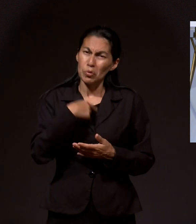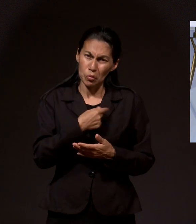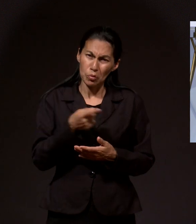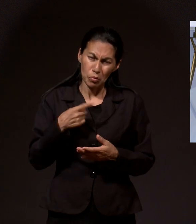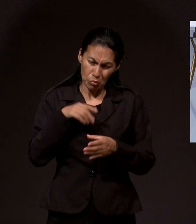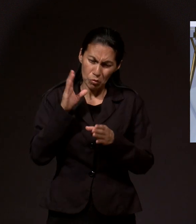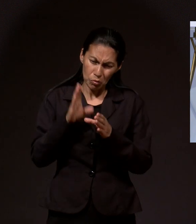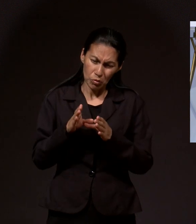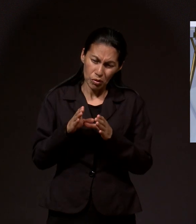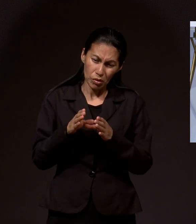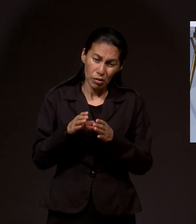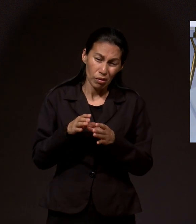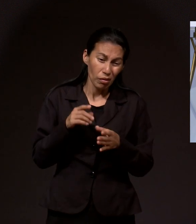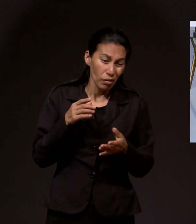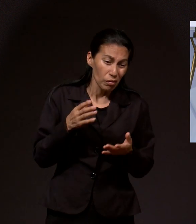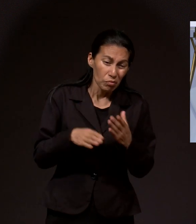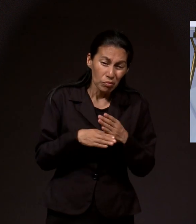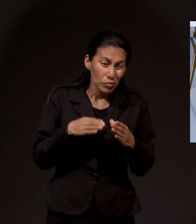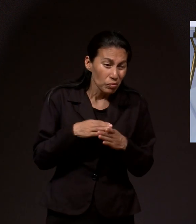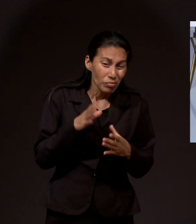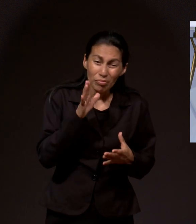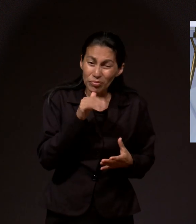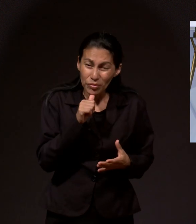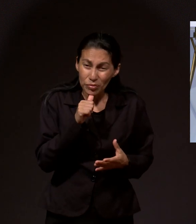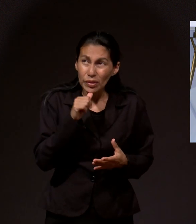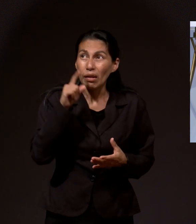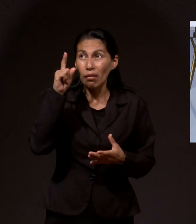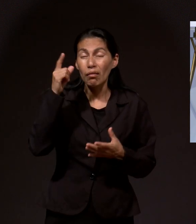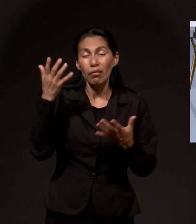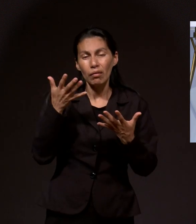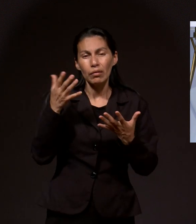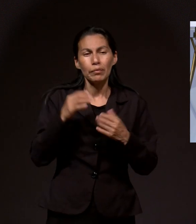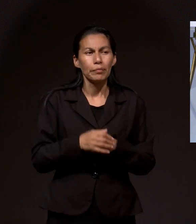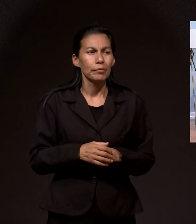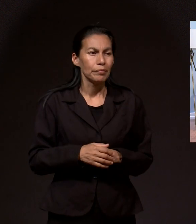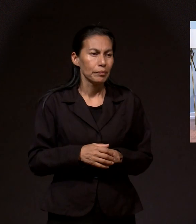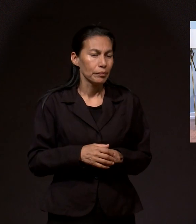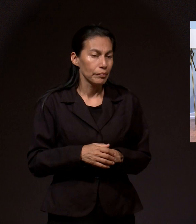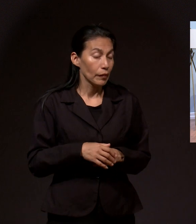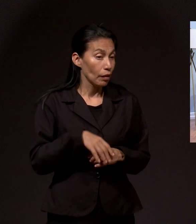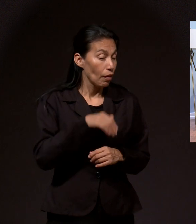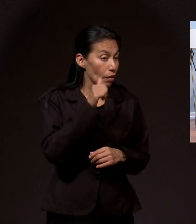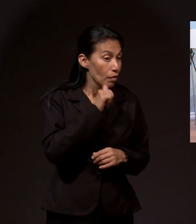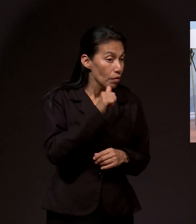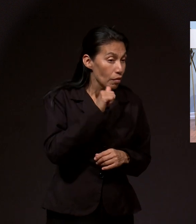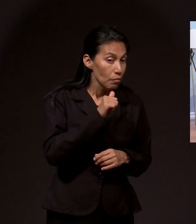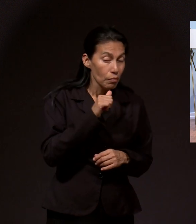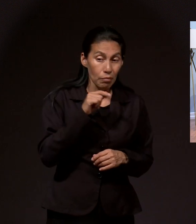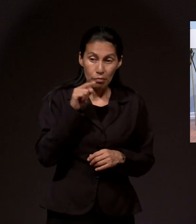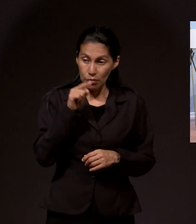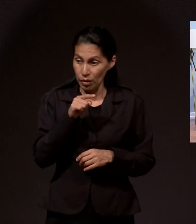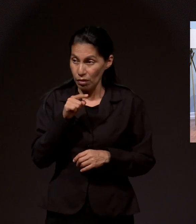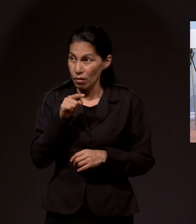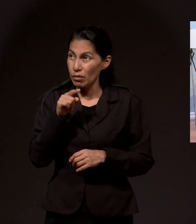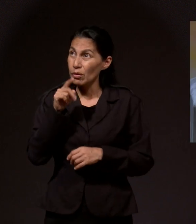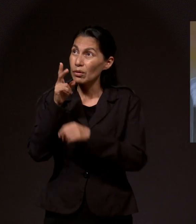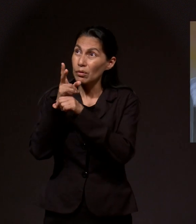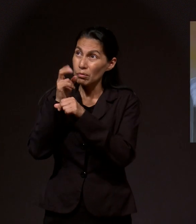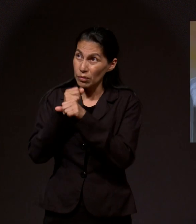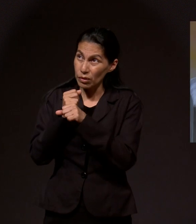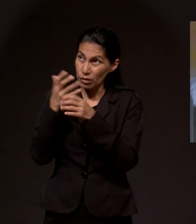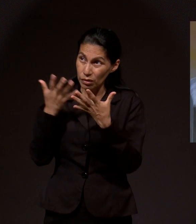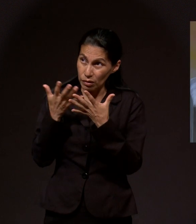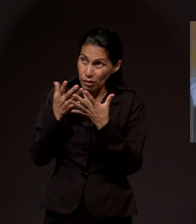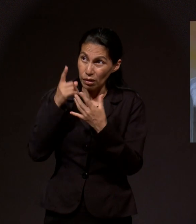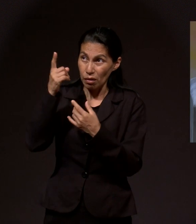Y Él hará lo que nosotros no podemos hacer. Y siempre que Él nos indica que hagamos algo, es